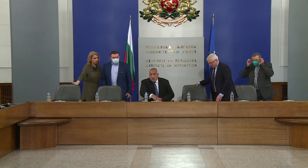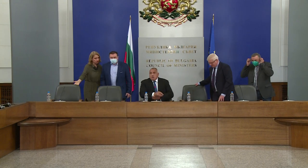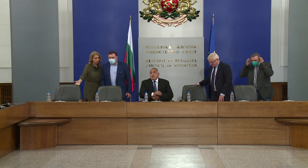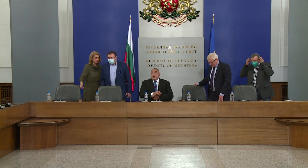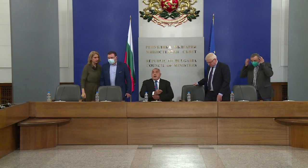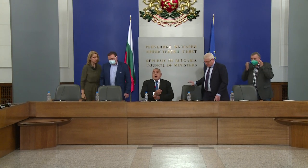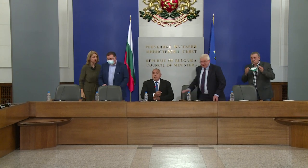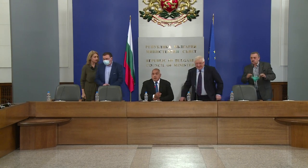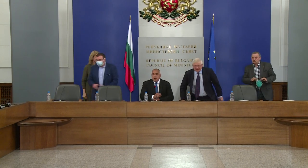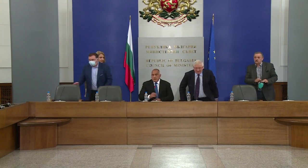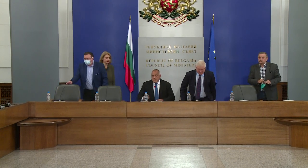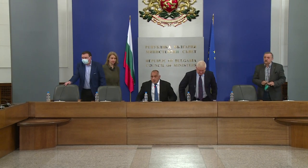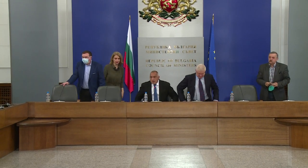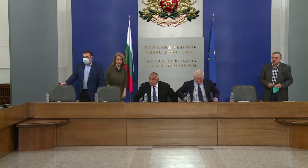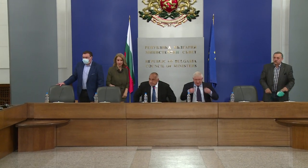Добър ден!